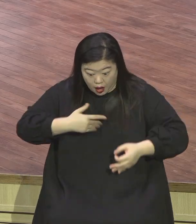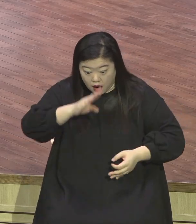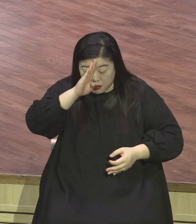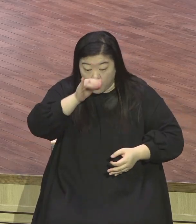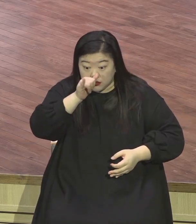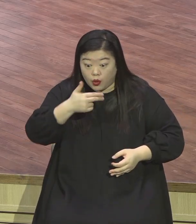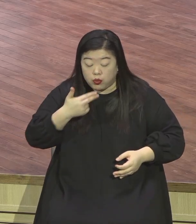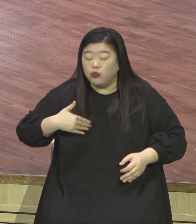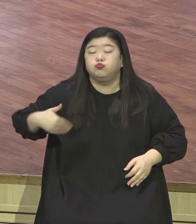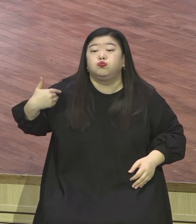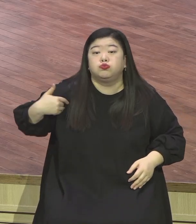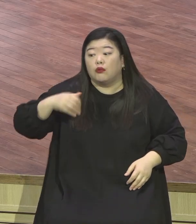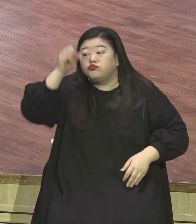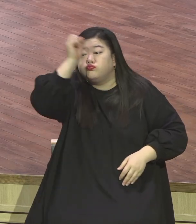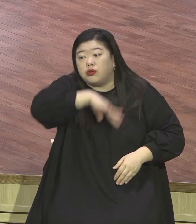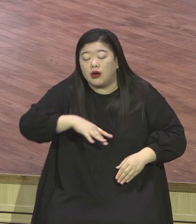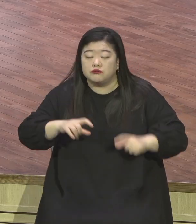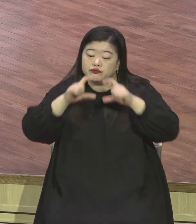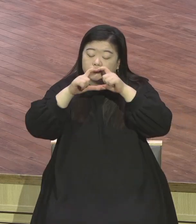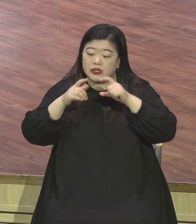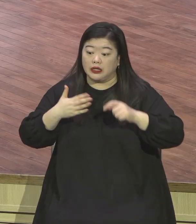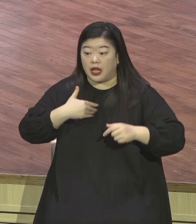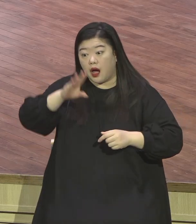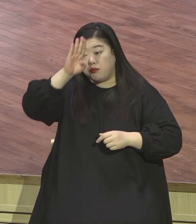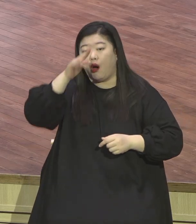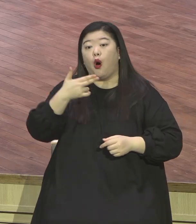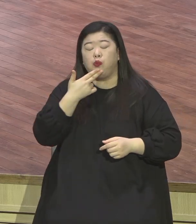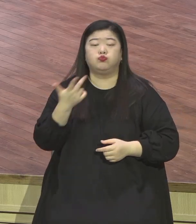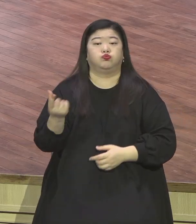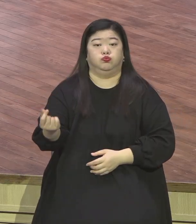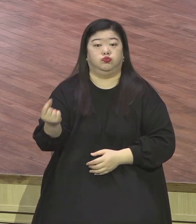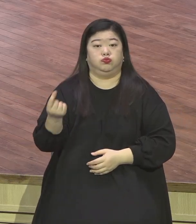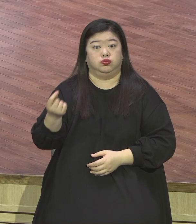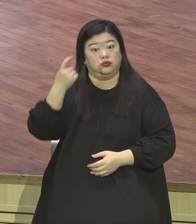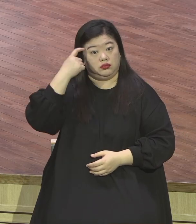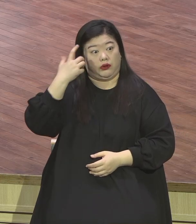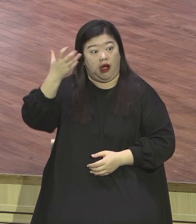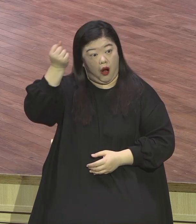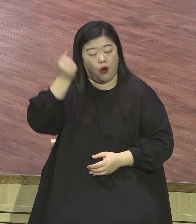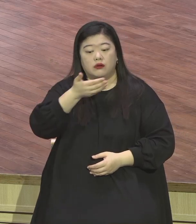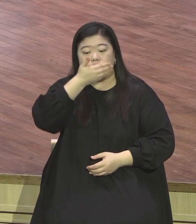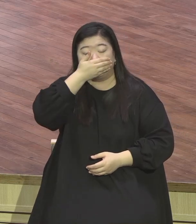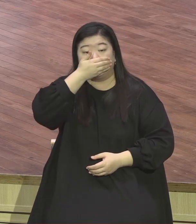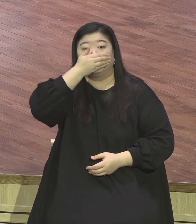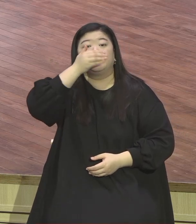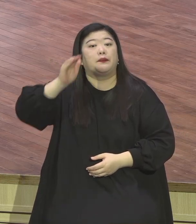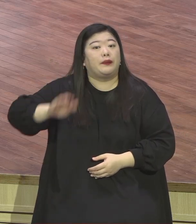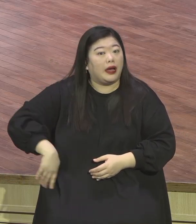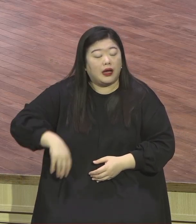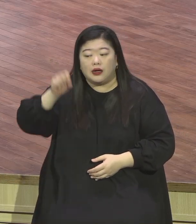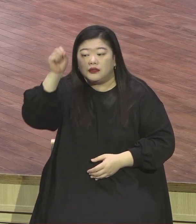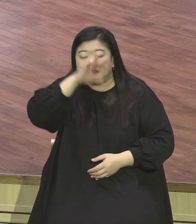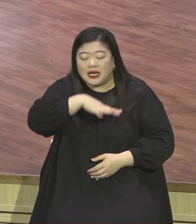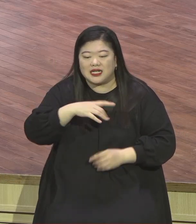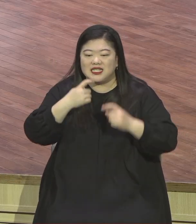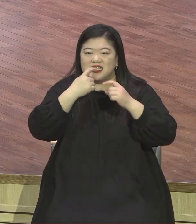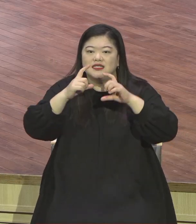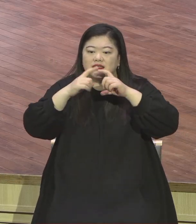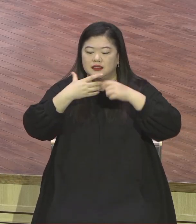하지 않은 채 몰라서 자기는 걸리지 않았으니까 그렇게 산타클로스 복장만 하고 와가지고